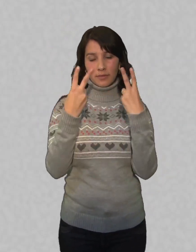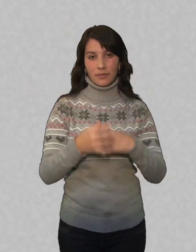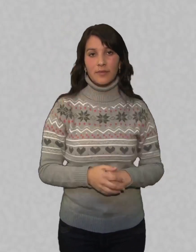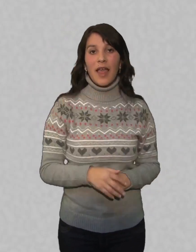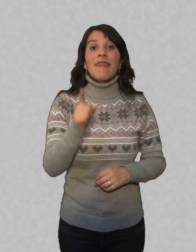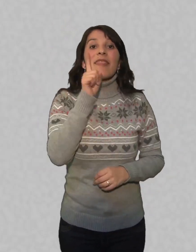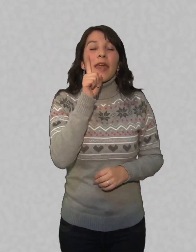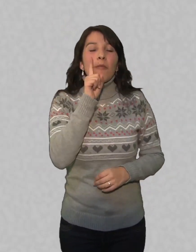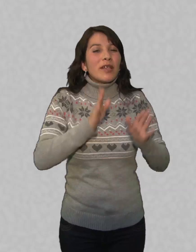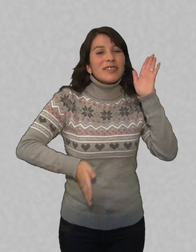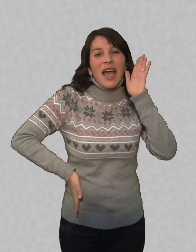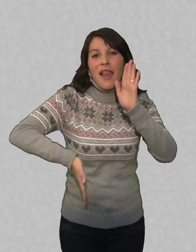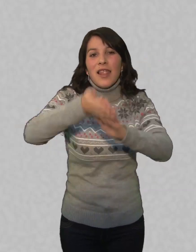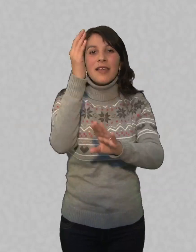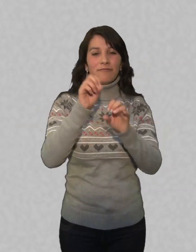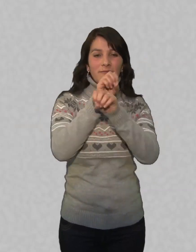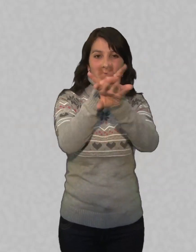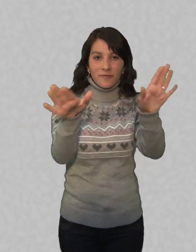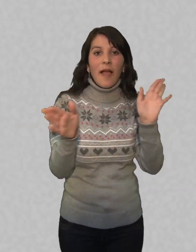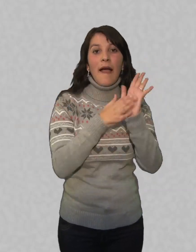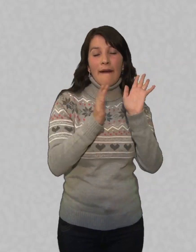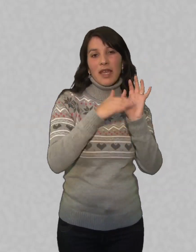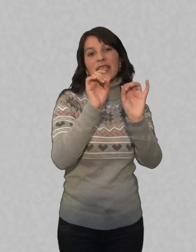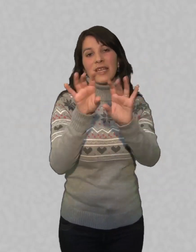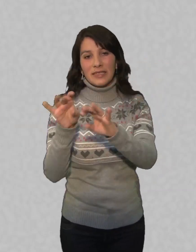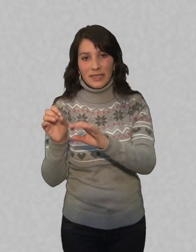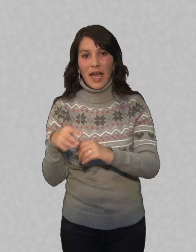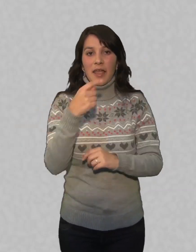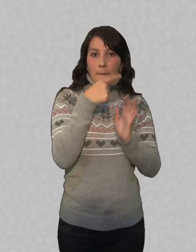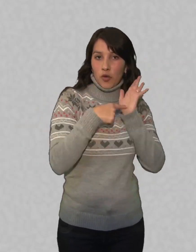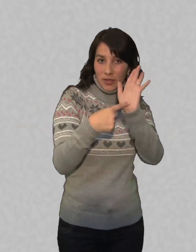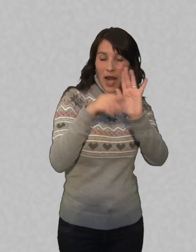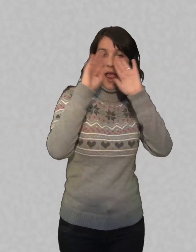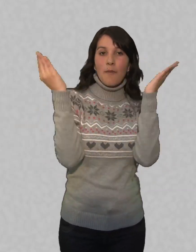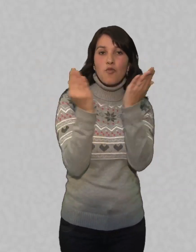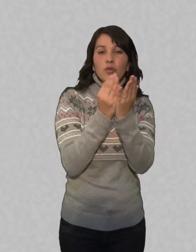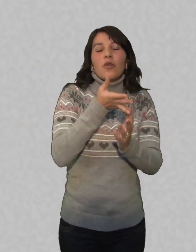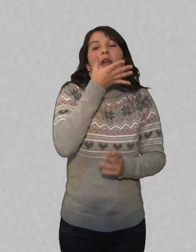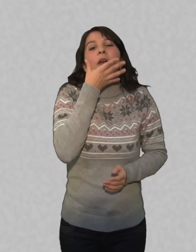Tenemos que salir a evangelizar y mostrarle al mundo lo hermoso que es el corazón de Jesús.